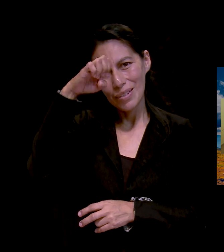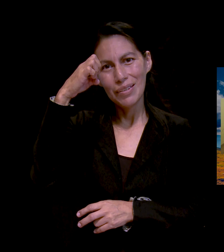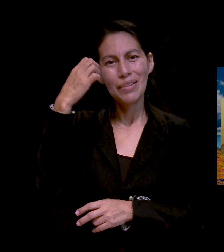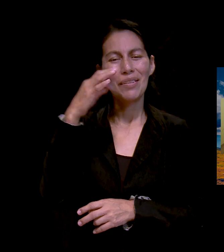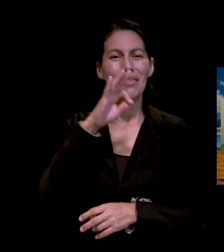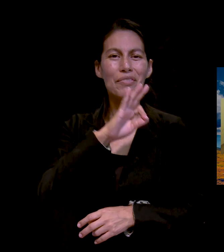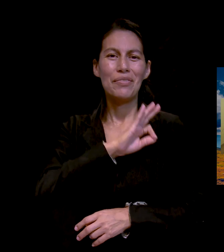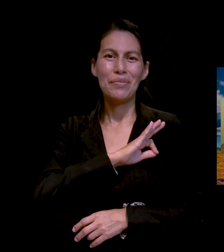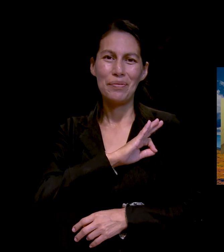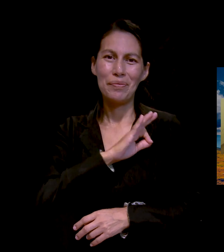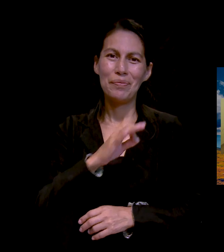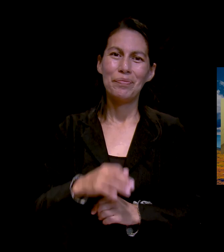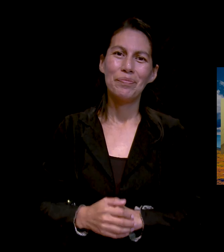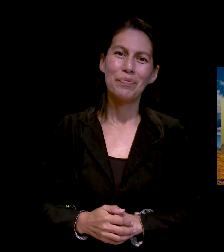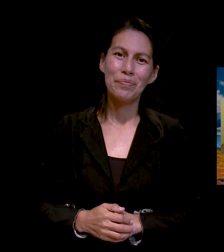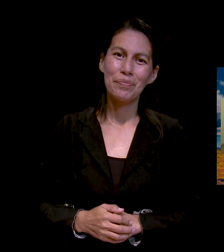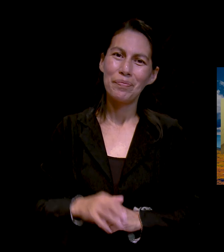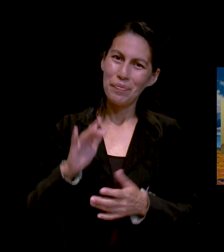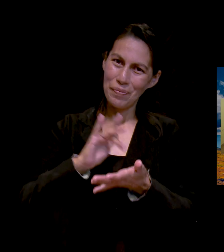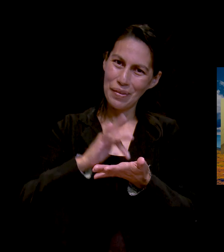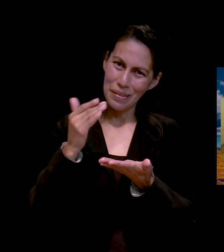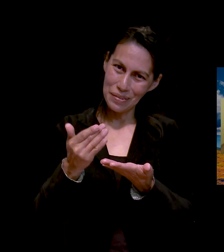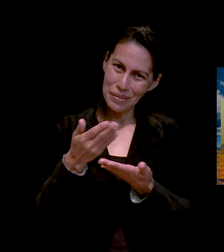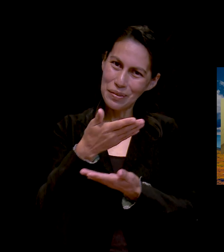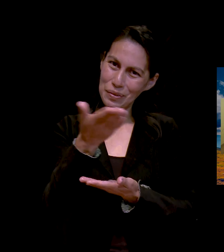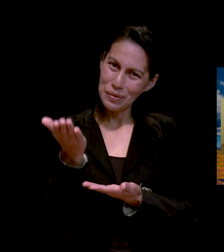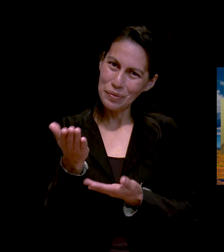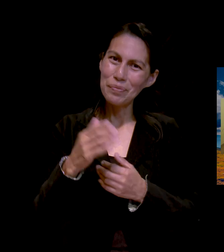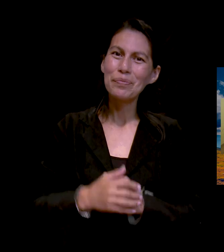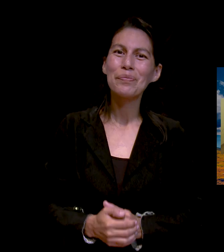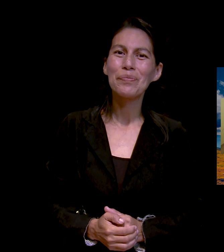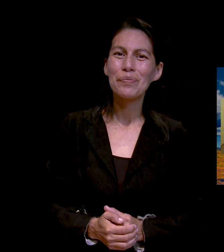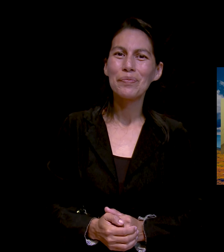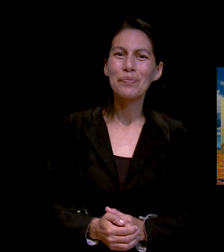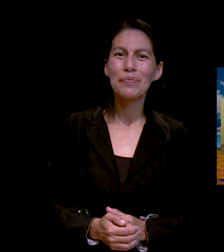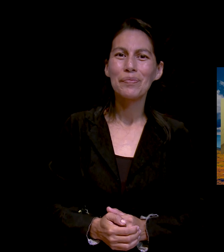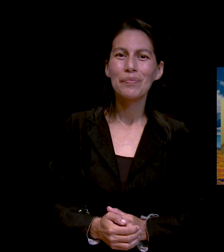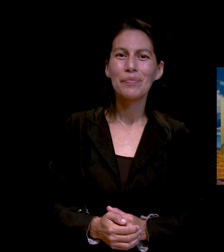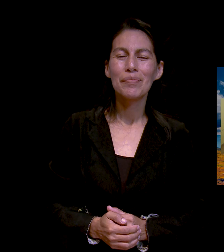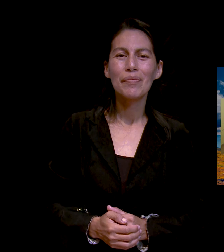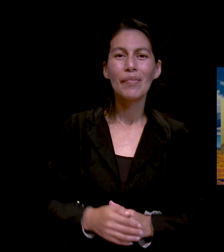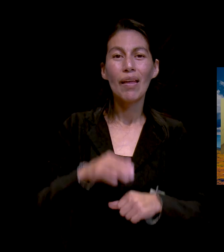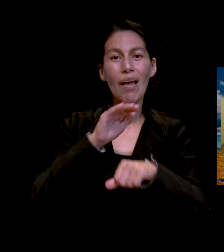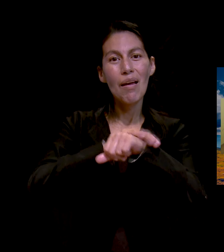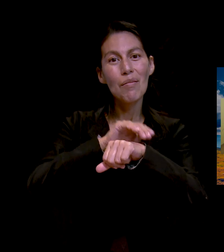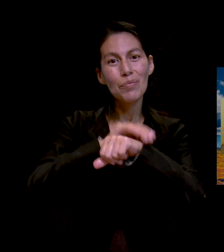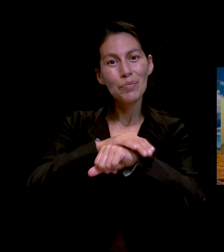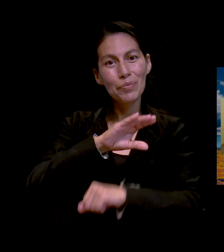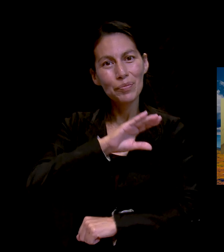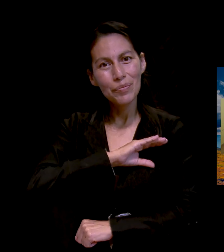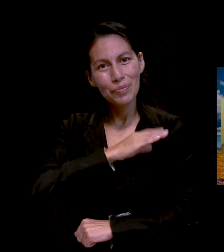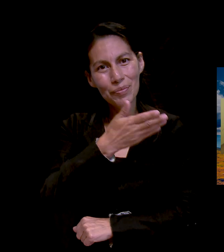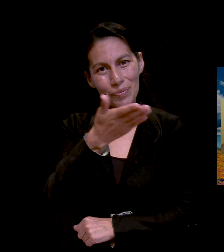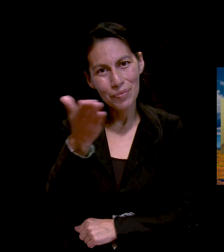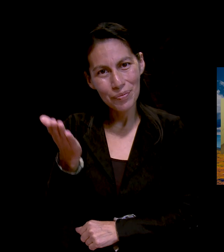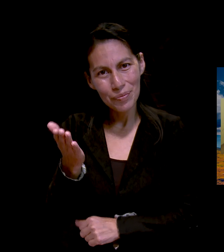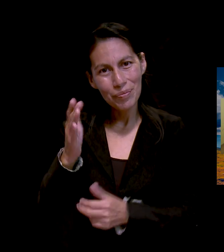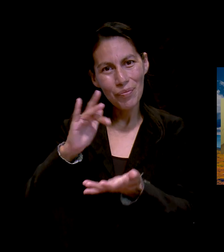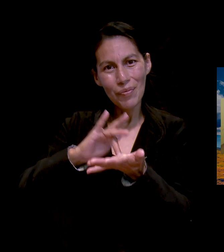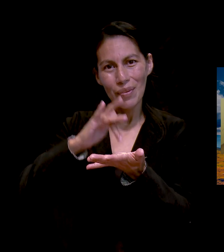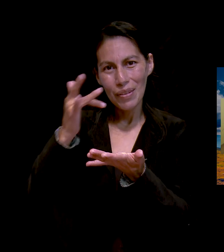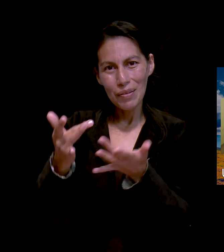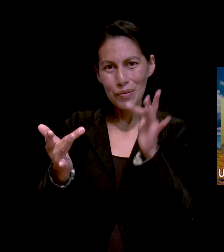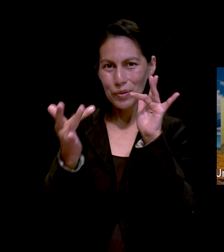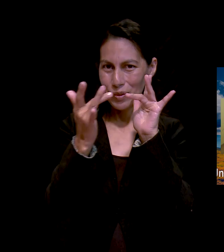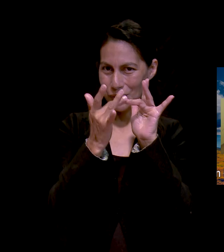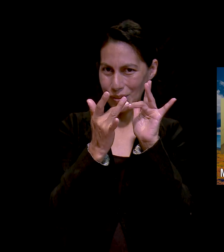Gracias a usted. Y gracias a ustedes, queridos amigos. Recuerde que este es un ministerio